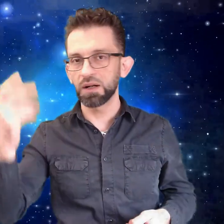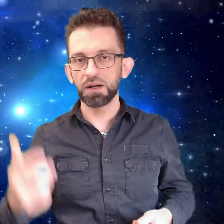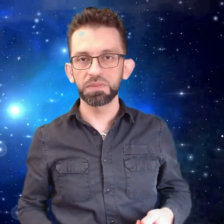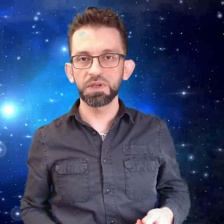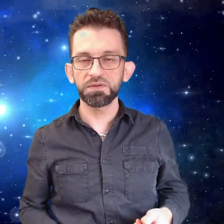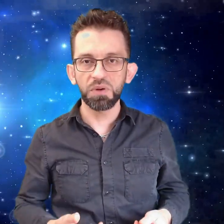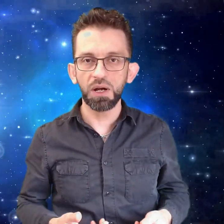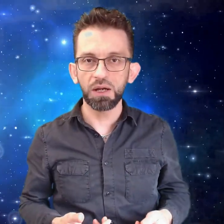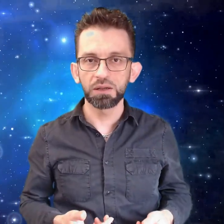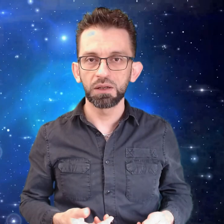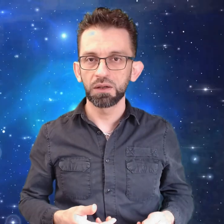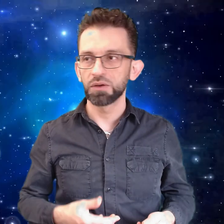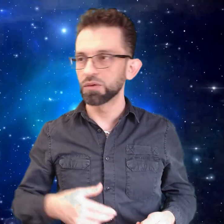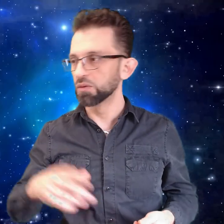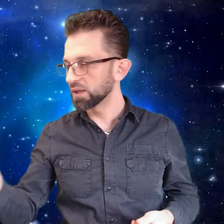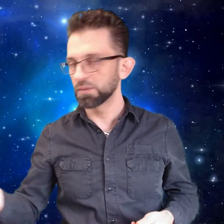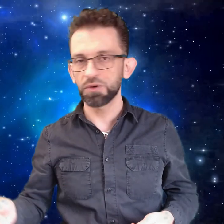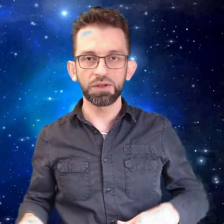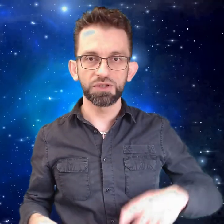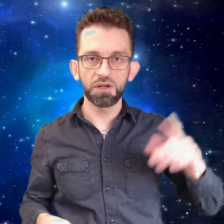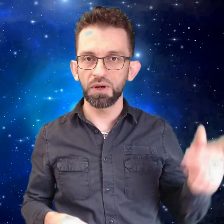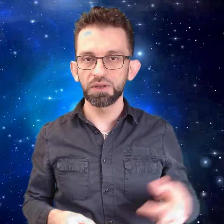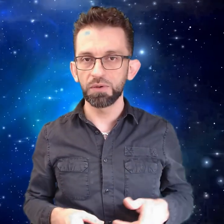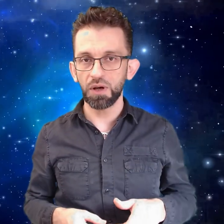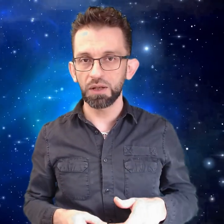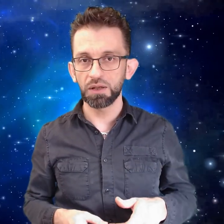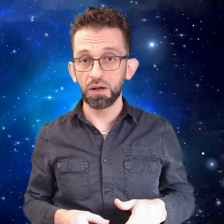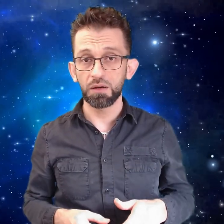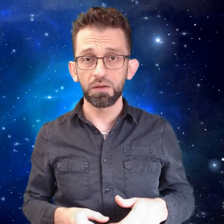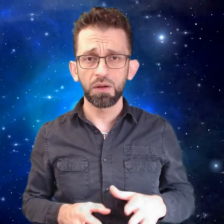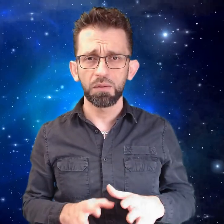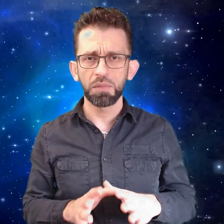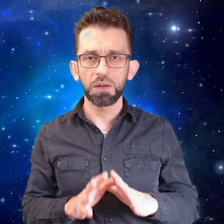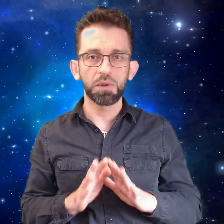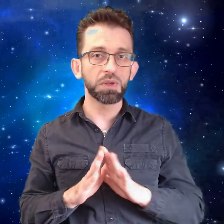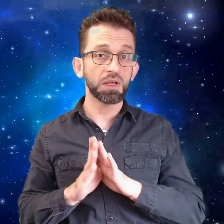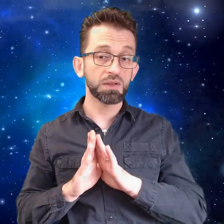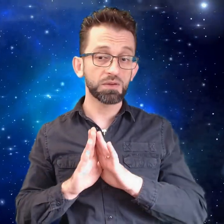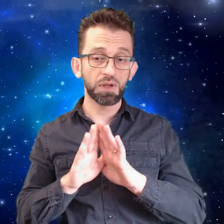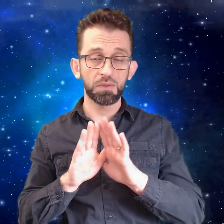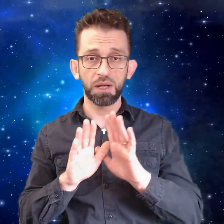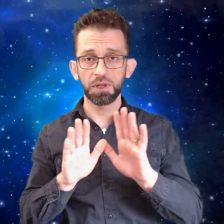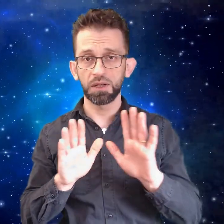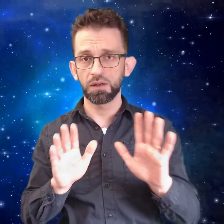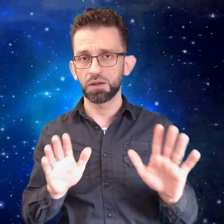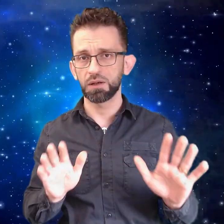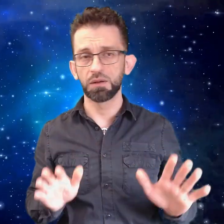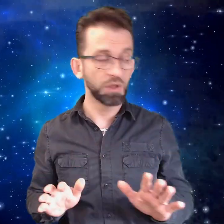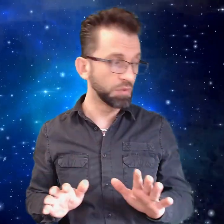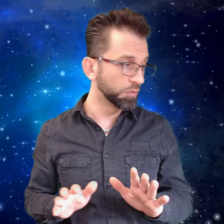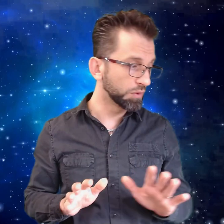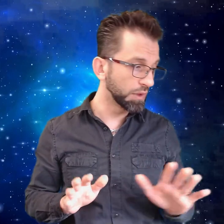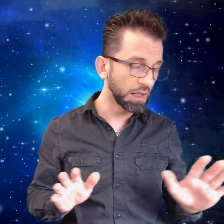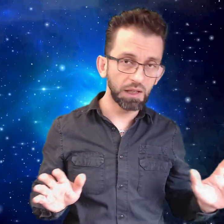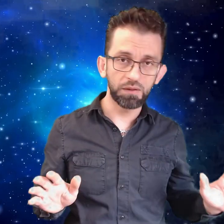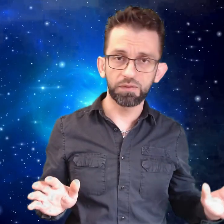الرب نفسه قعد بيقول هذا بروح على الجنة وهذا بروح على النار بينما بيخرسوا تماما لما بيموتوا الألاف